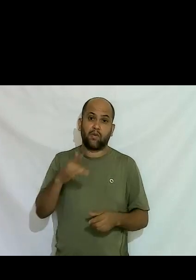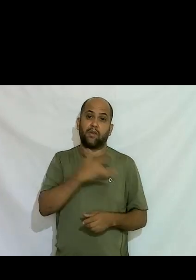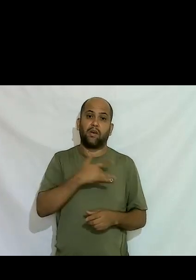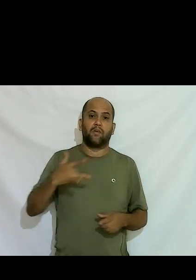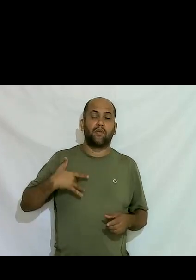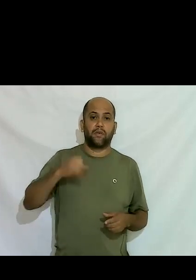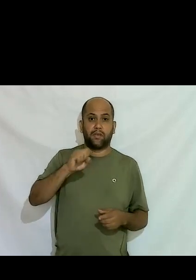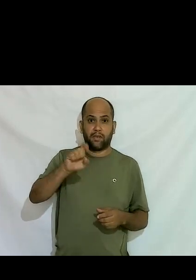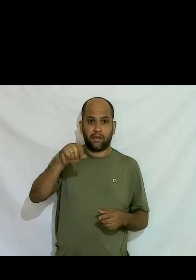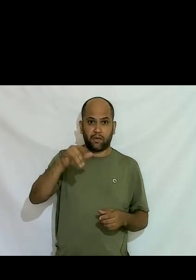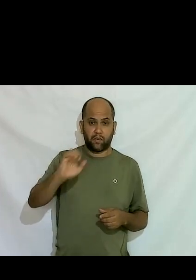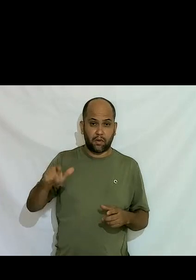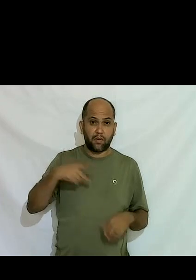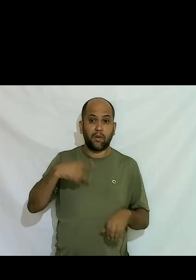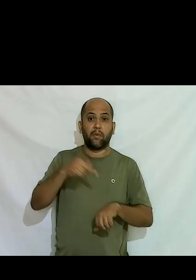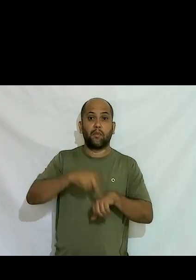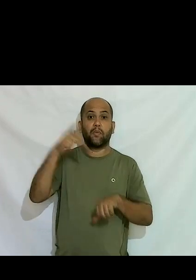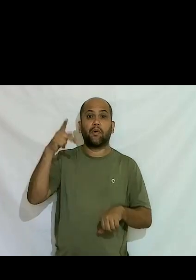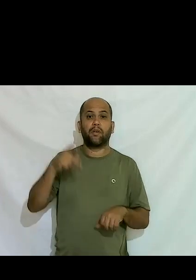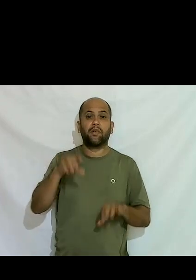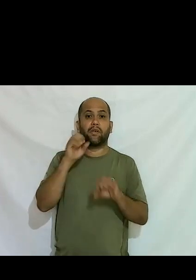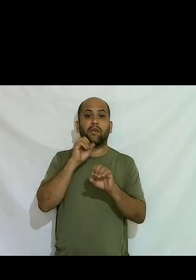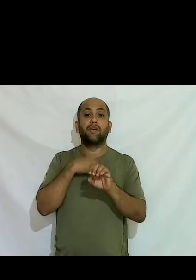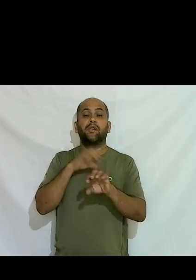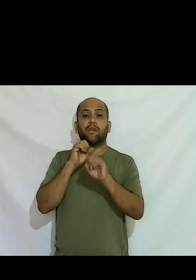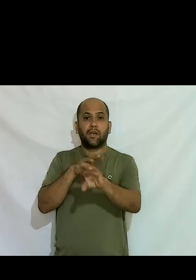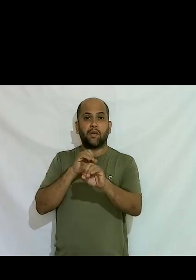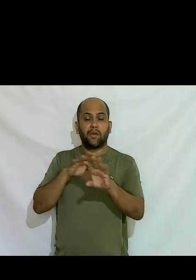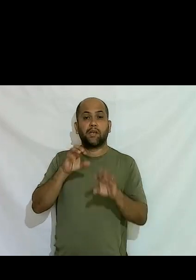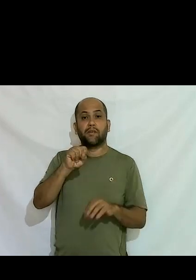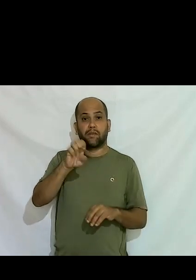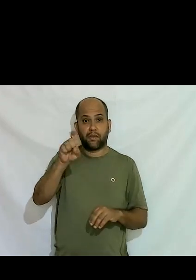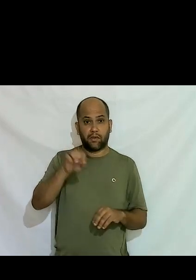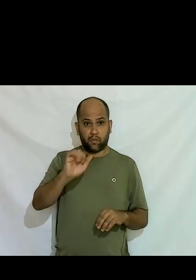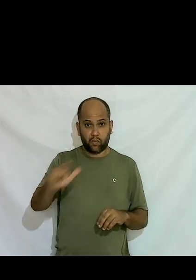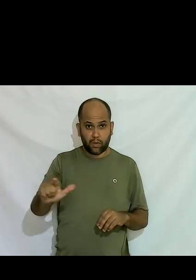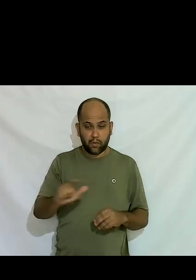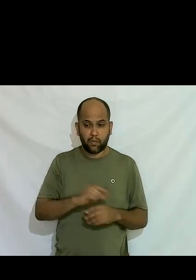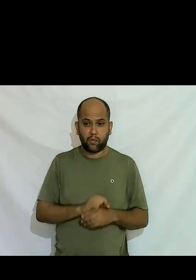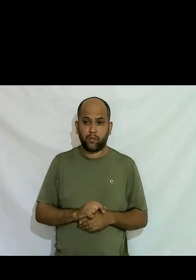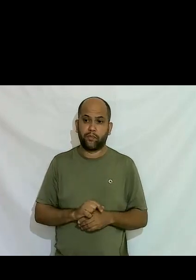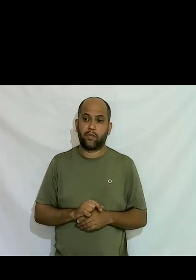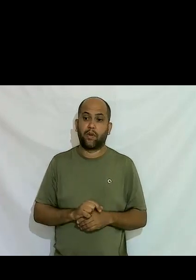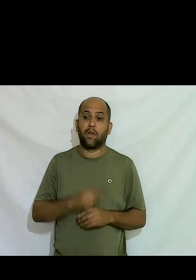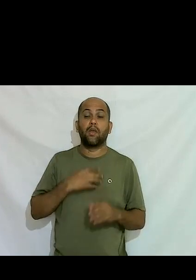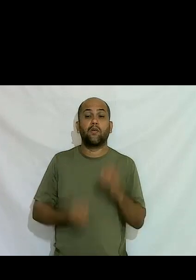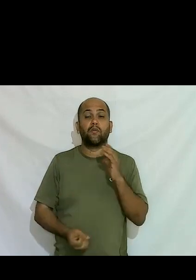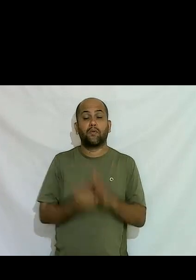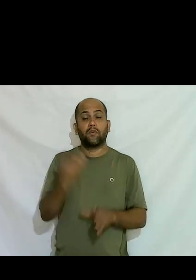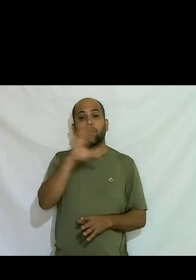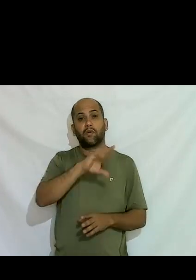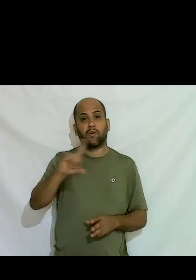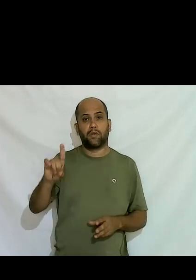sexualidade sou pós-graduado em educação sexual e sou fundadora e coordenadora